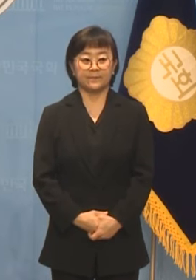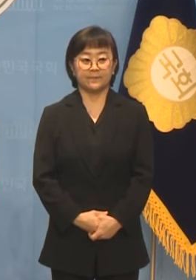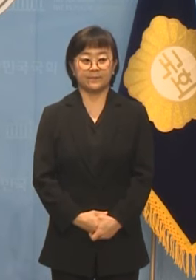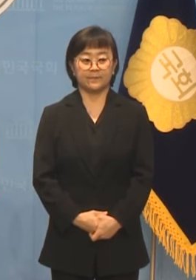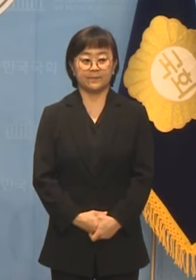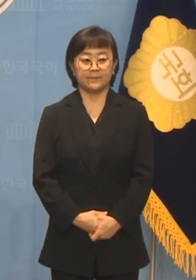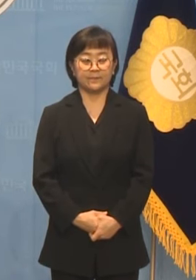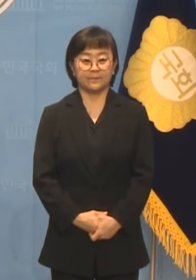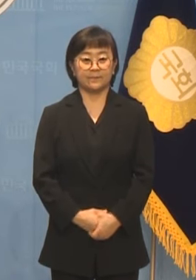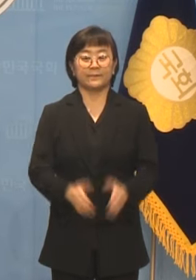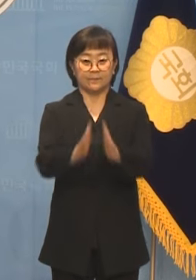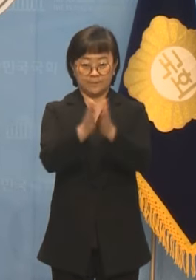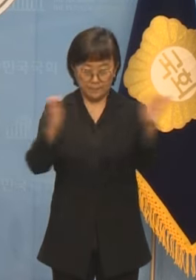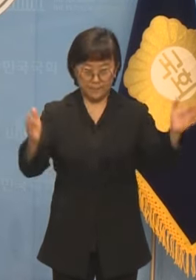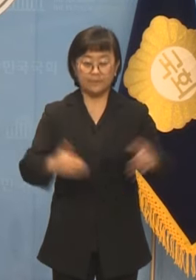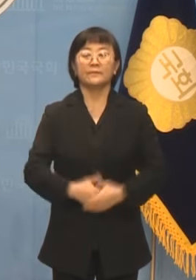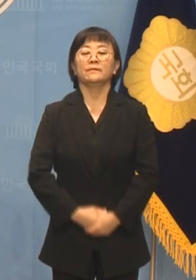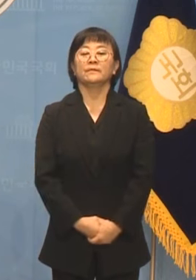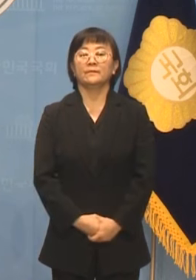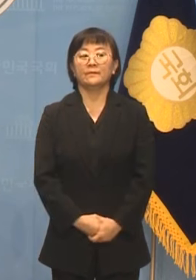네 시작하겠습니다